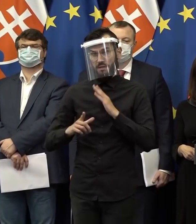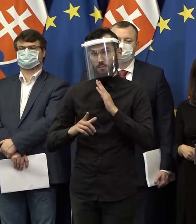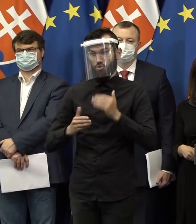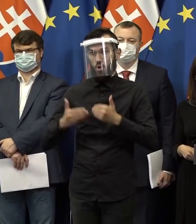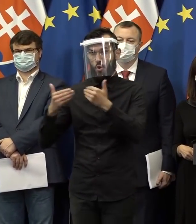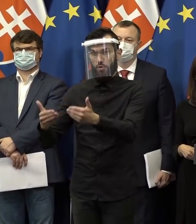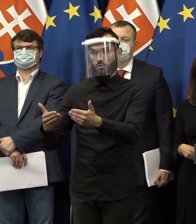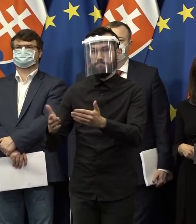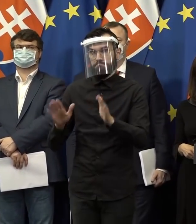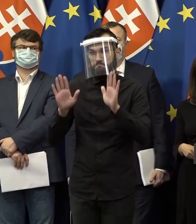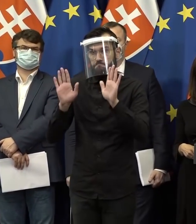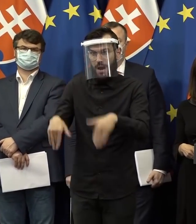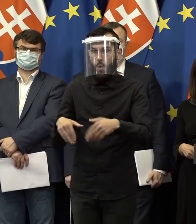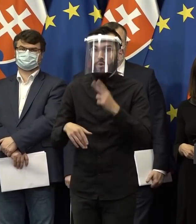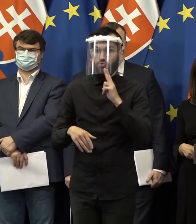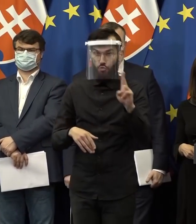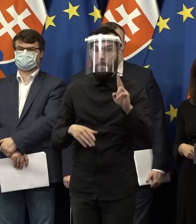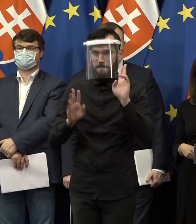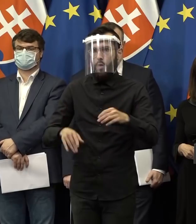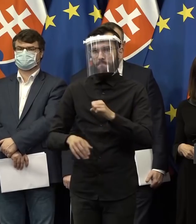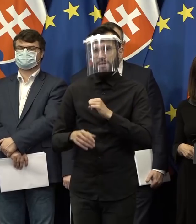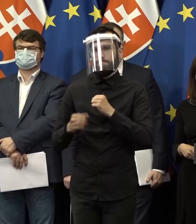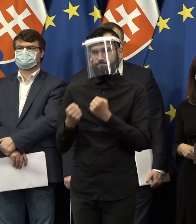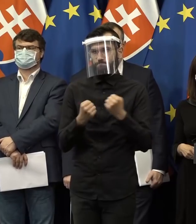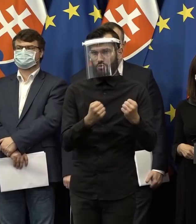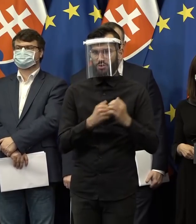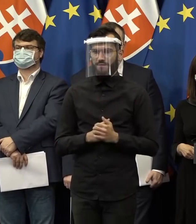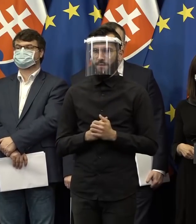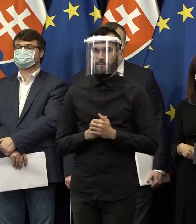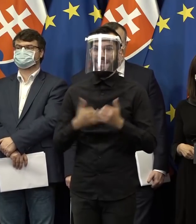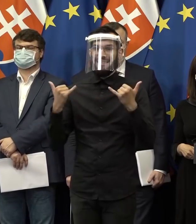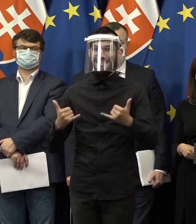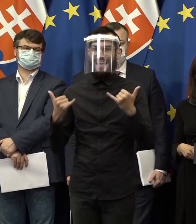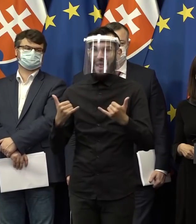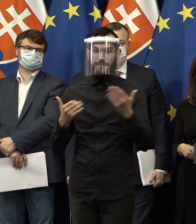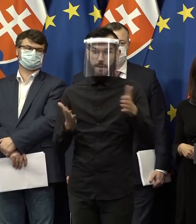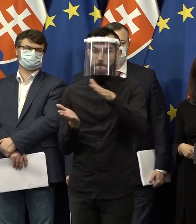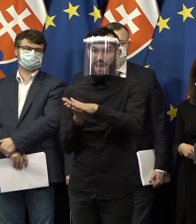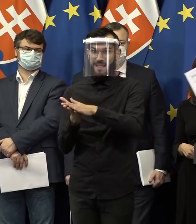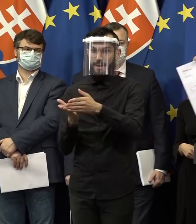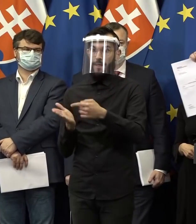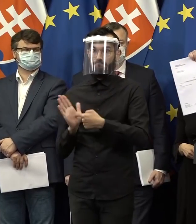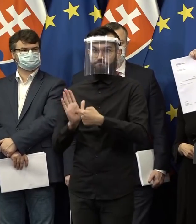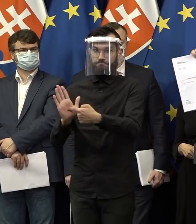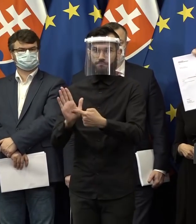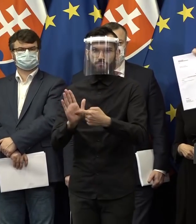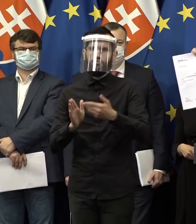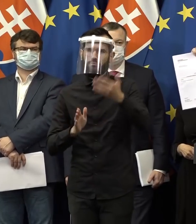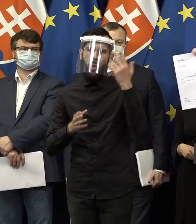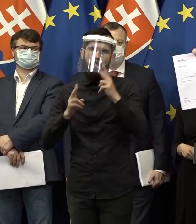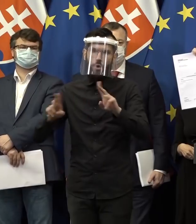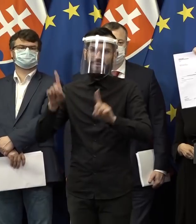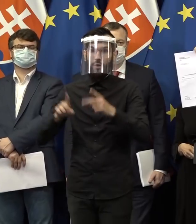patrí sa slúby naplňať. A materiál, ktorý predkladáme, sami už zrejme ste mali možnosť vidieť,